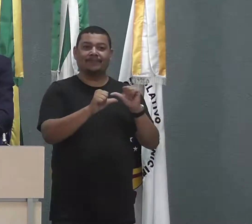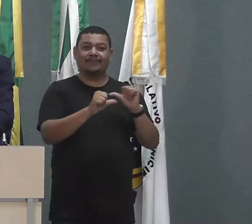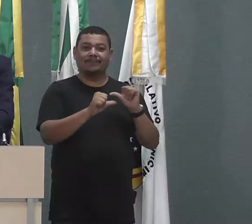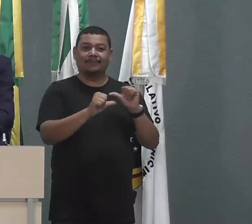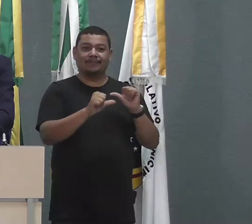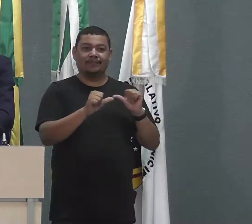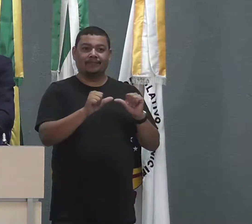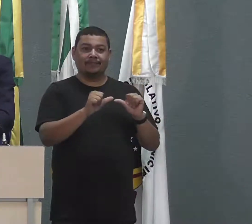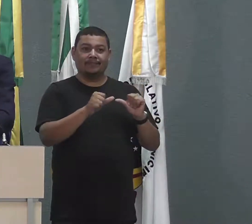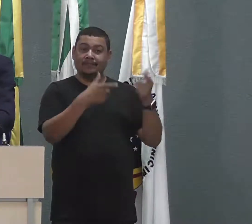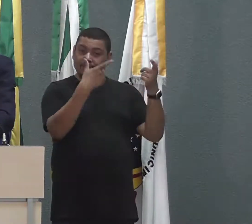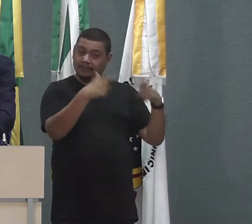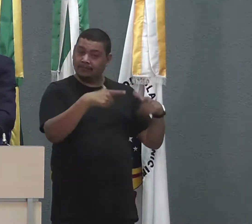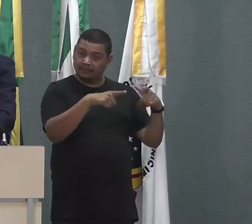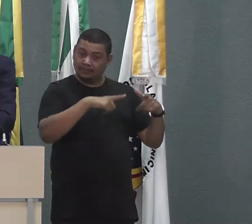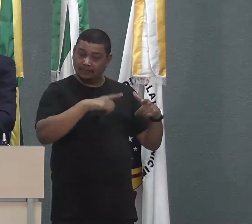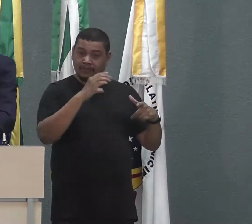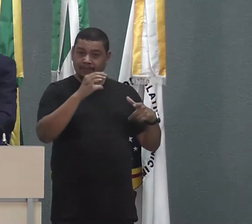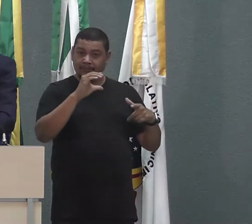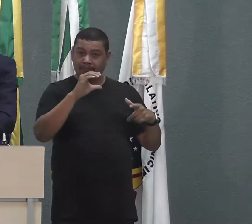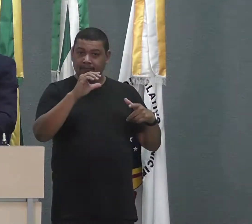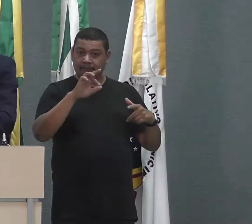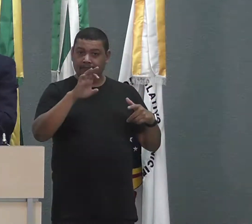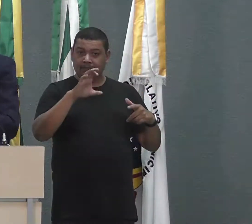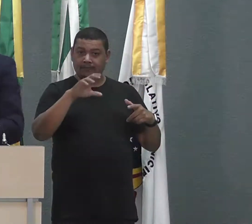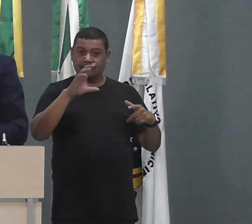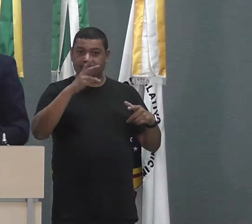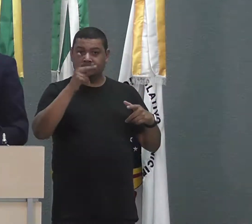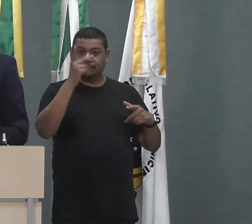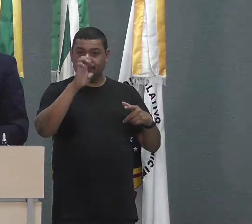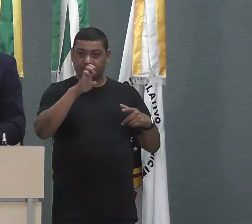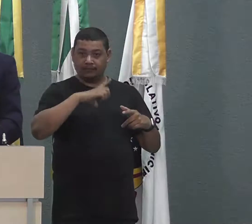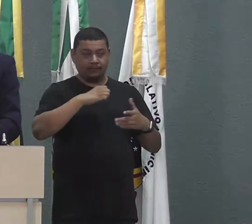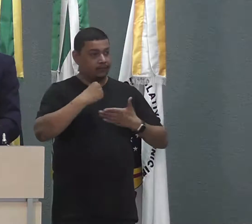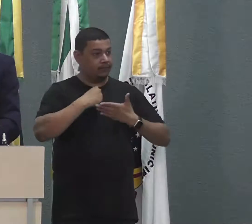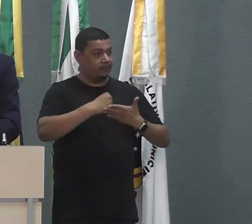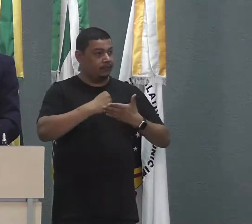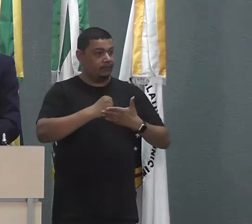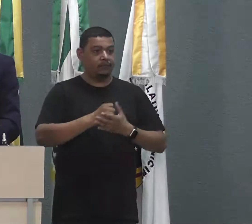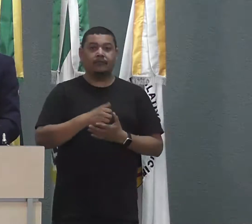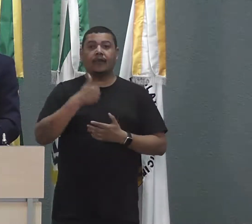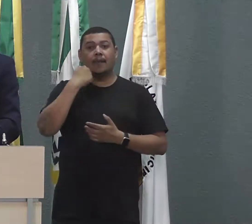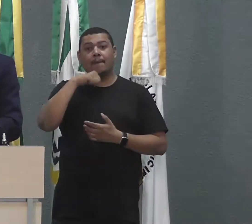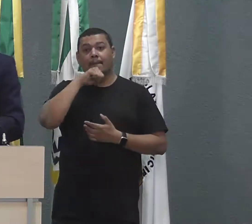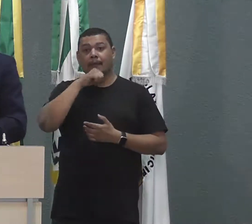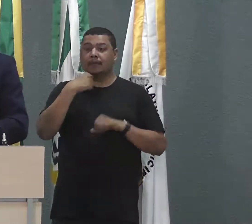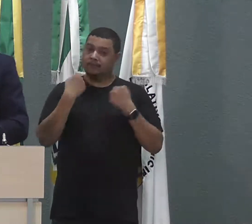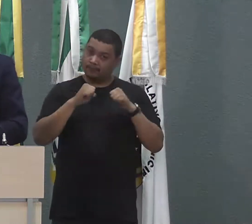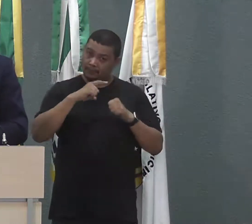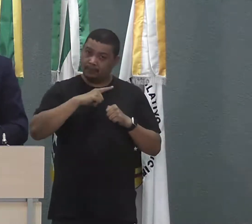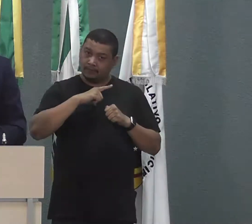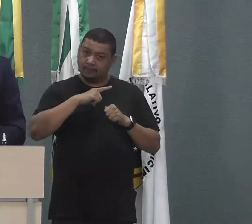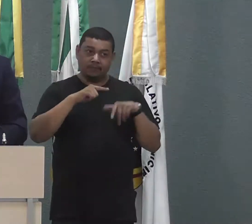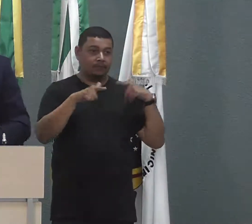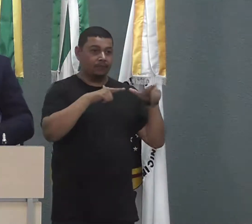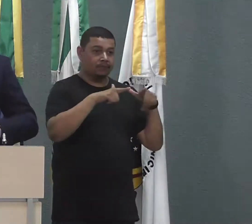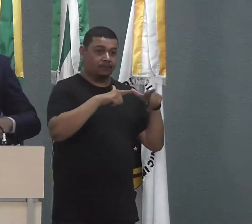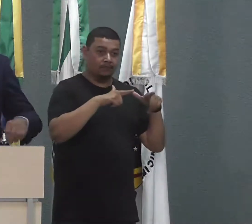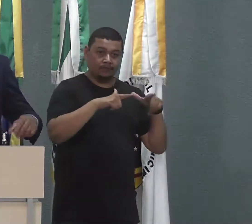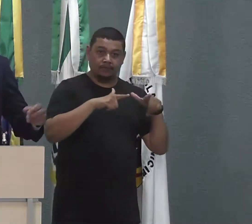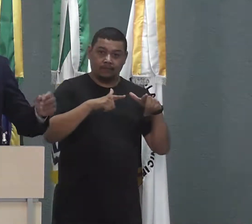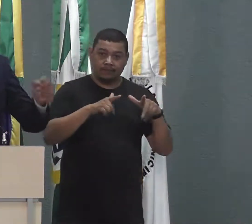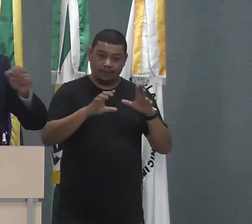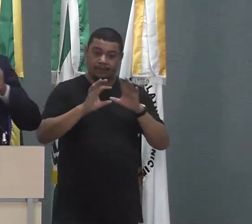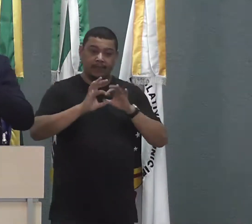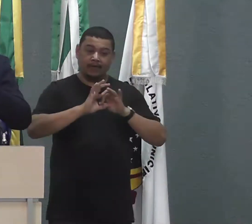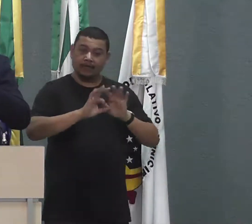unidade, aquela creche no distrito do Riozinho para atender aquelas mães que precisam se deslocar do Riozinho para Cacoal para